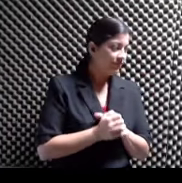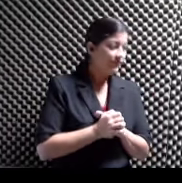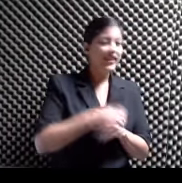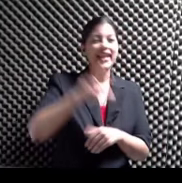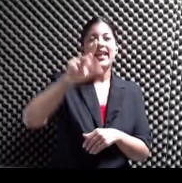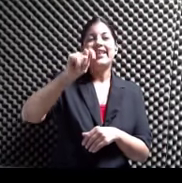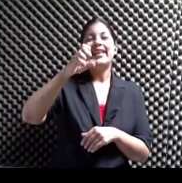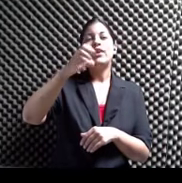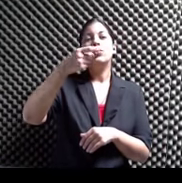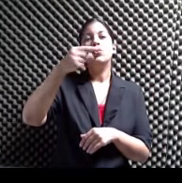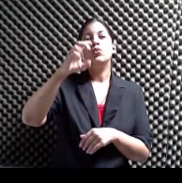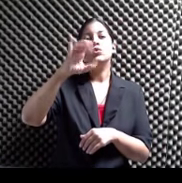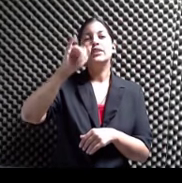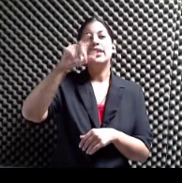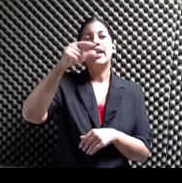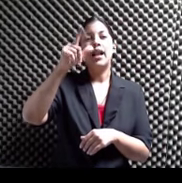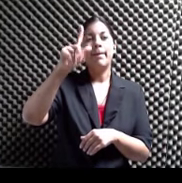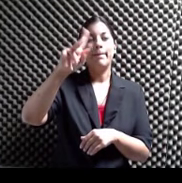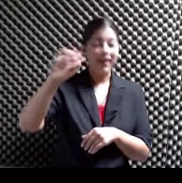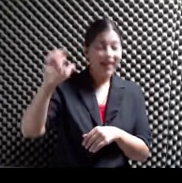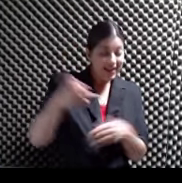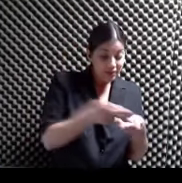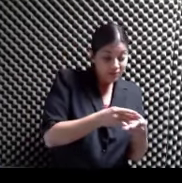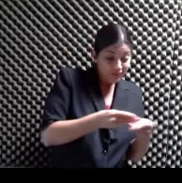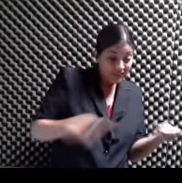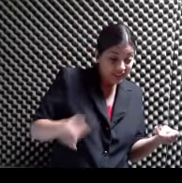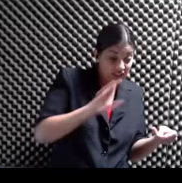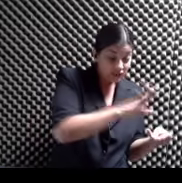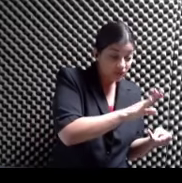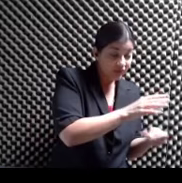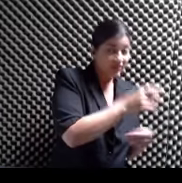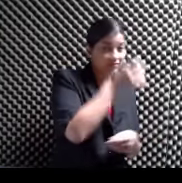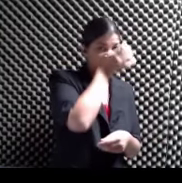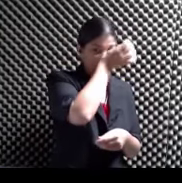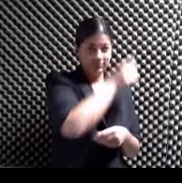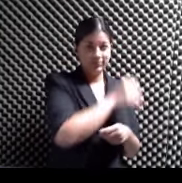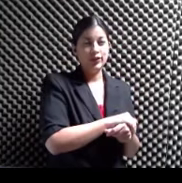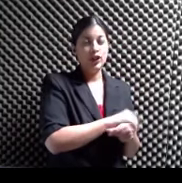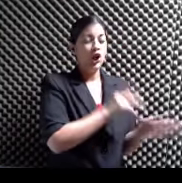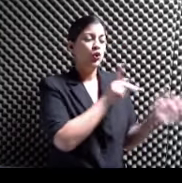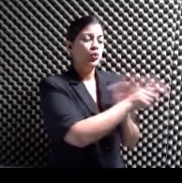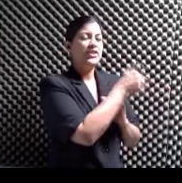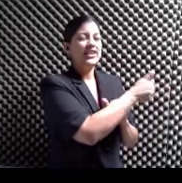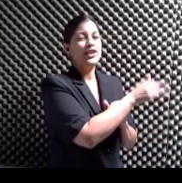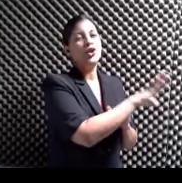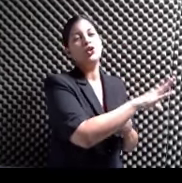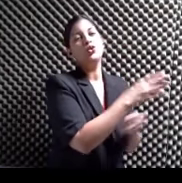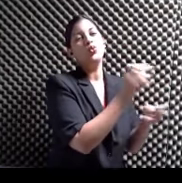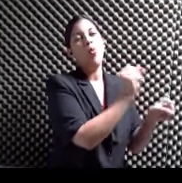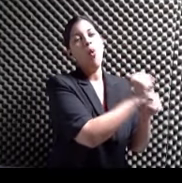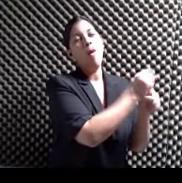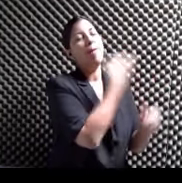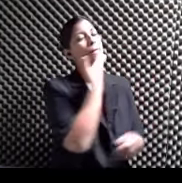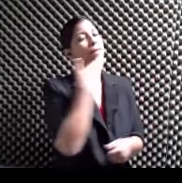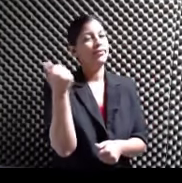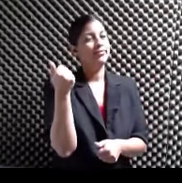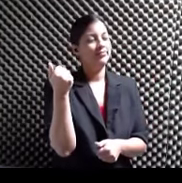materiales inflables Nunca superarán El suicidio De su mejor obra Tan Tan Oh my god